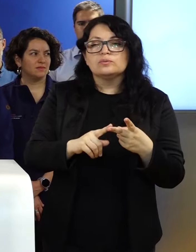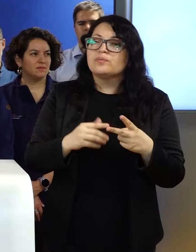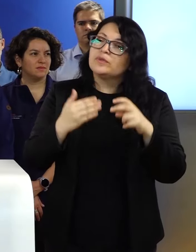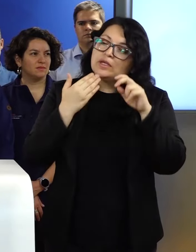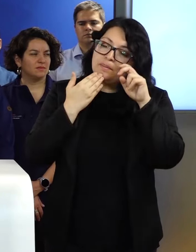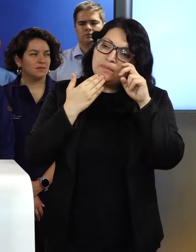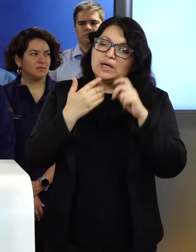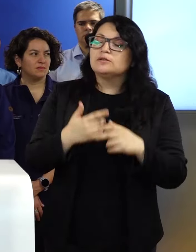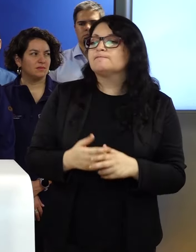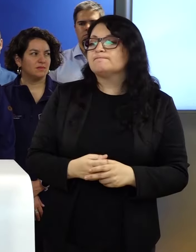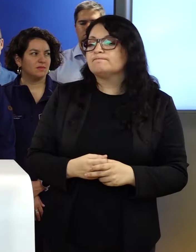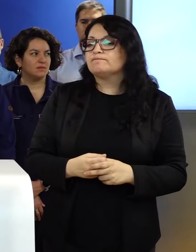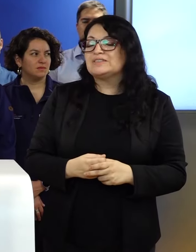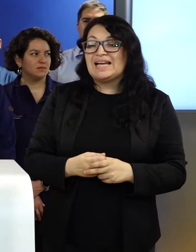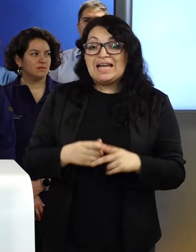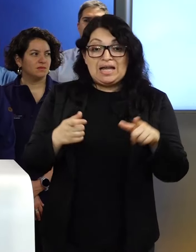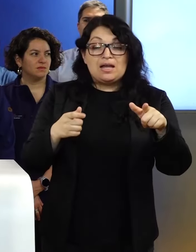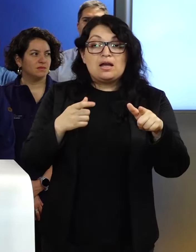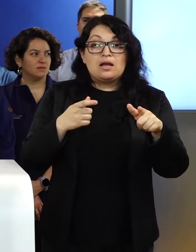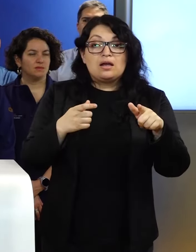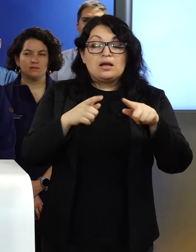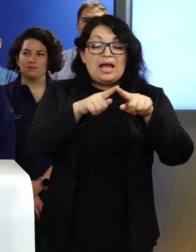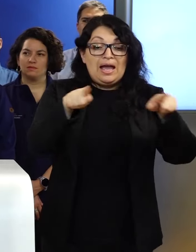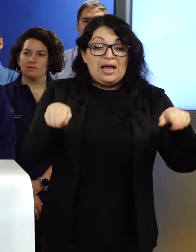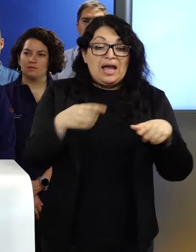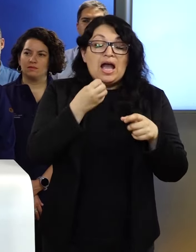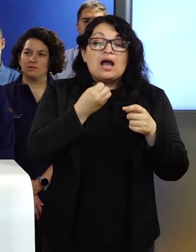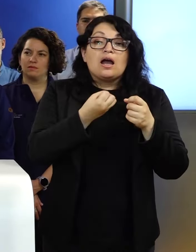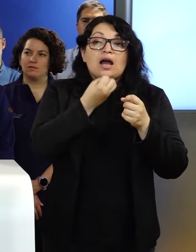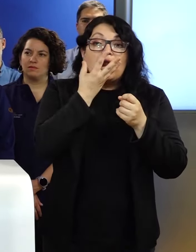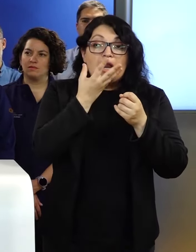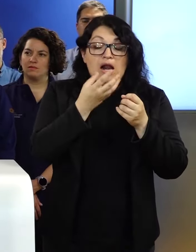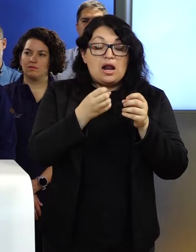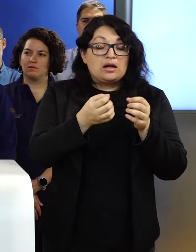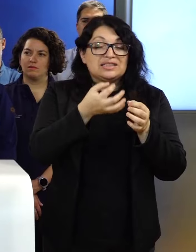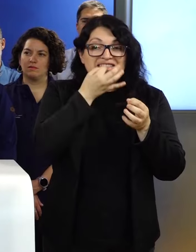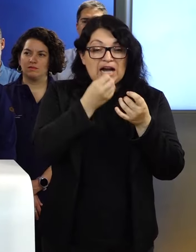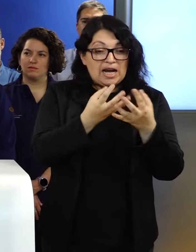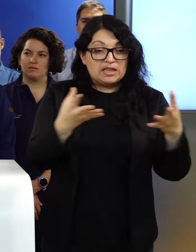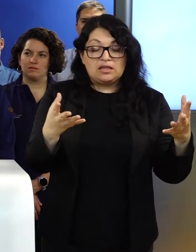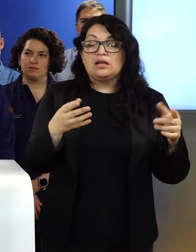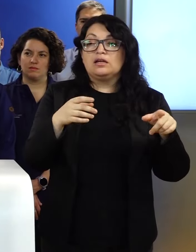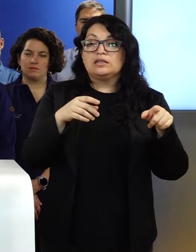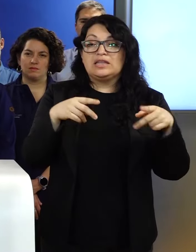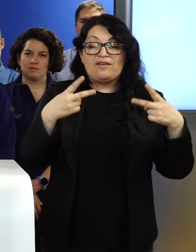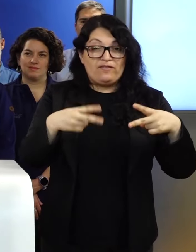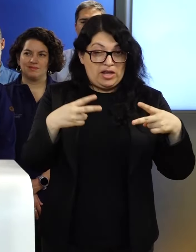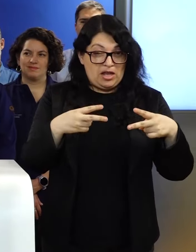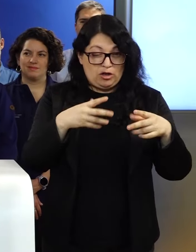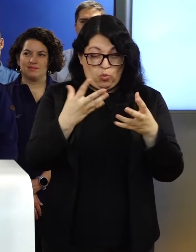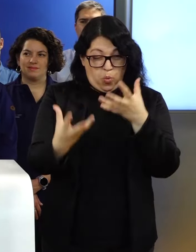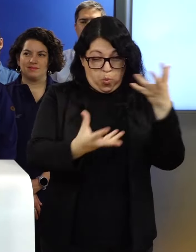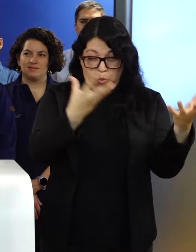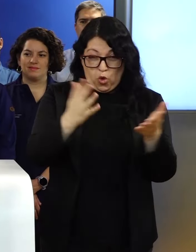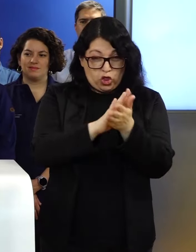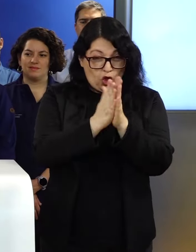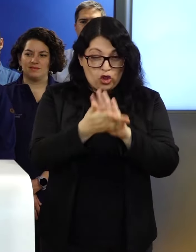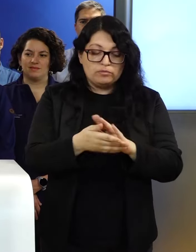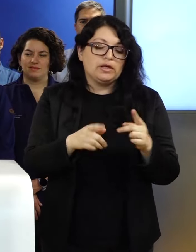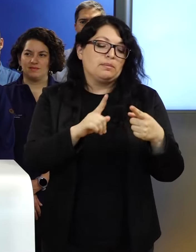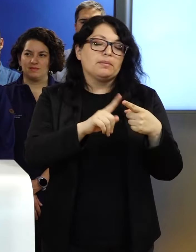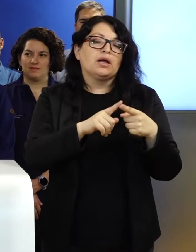la quema total del jardín botánico de Viña del Mar. Sí, respecto a lo último, no estoy en condiciones de hacer esa